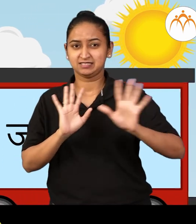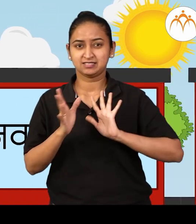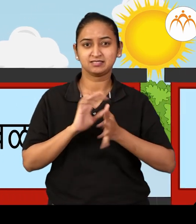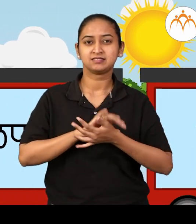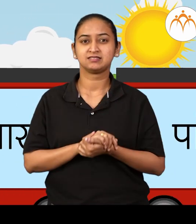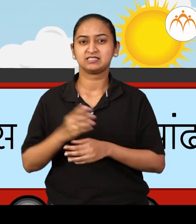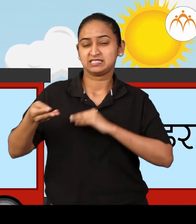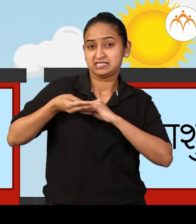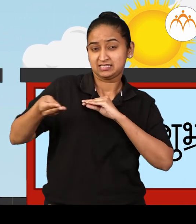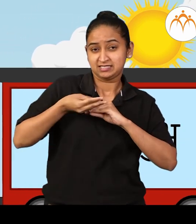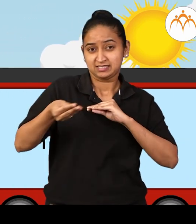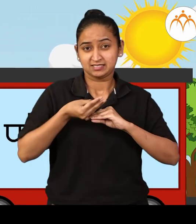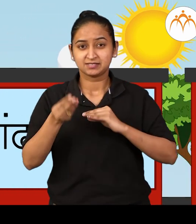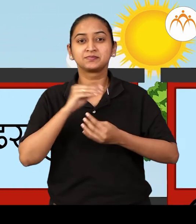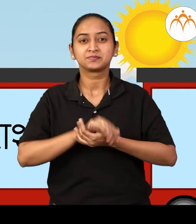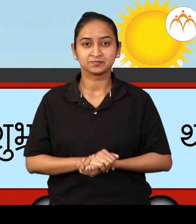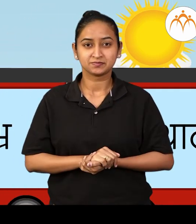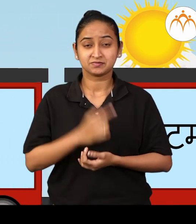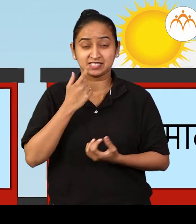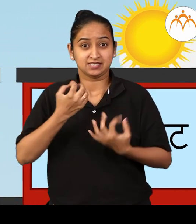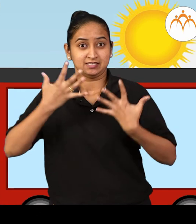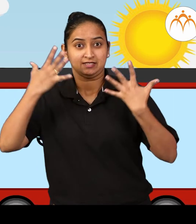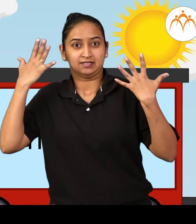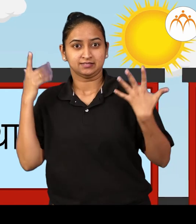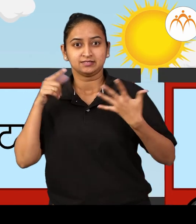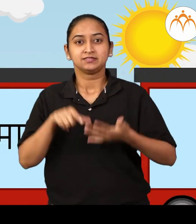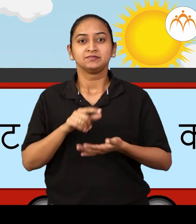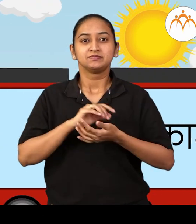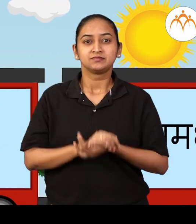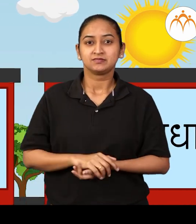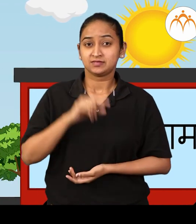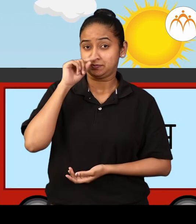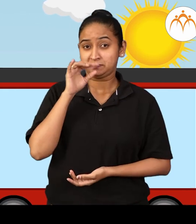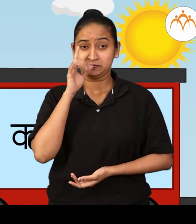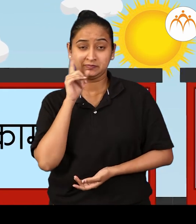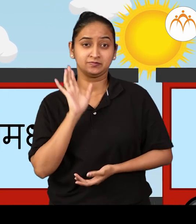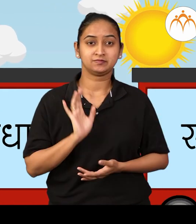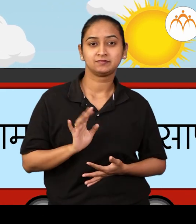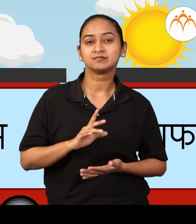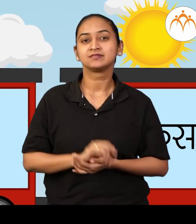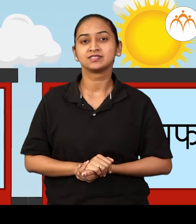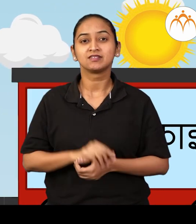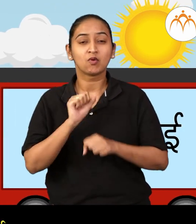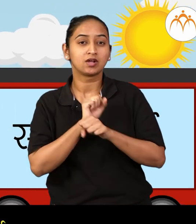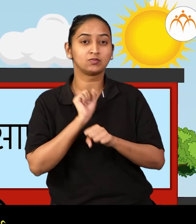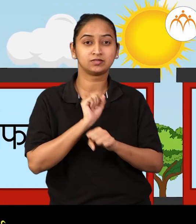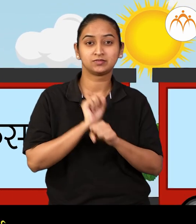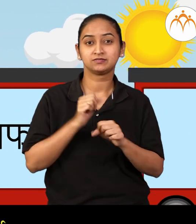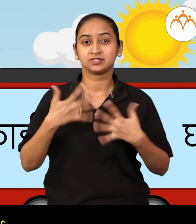जवल पास, पांडरा शुब्र, थाट माट, काम धाम, साप सफाई,